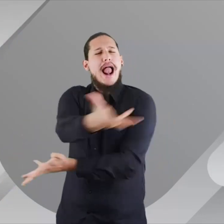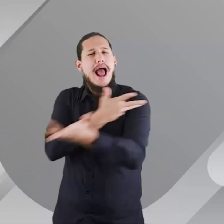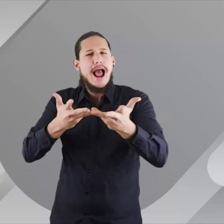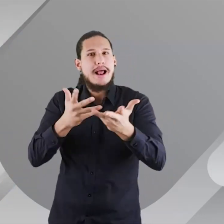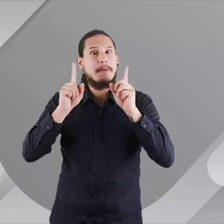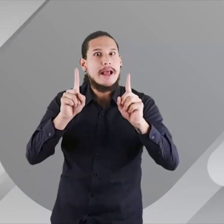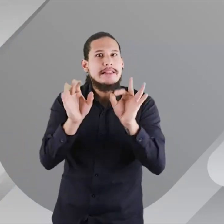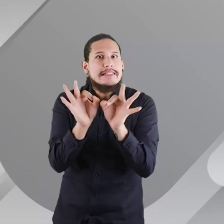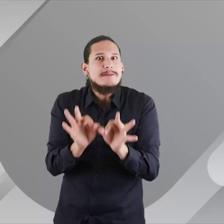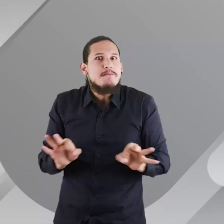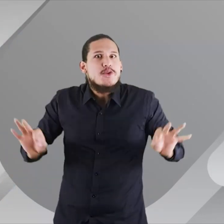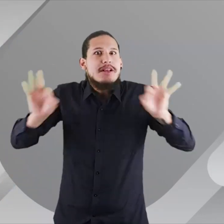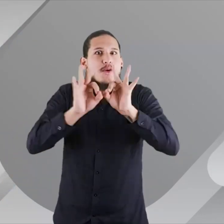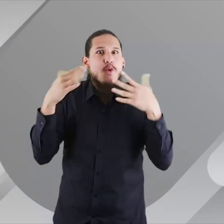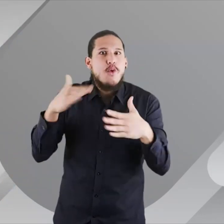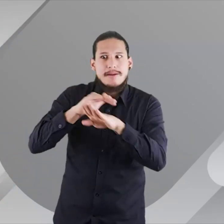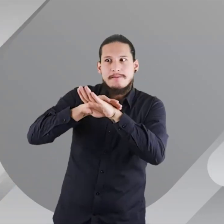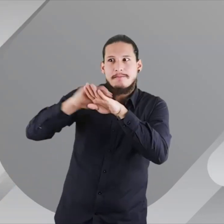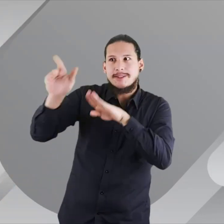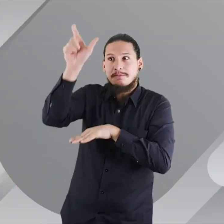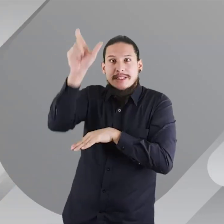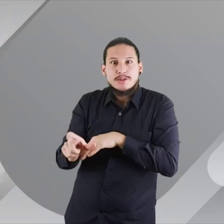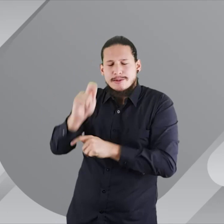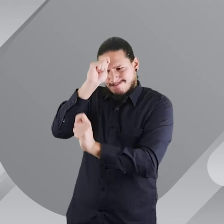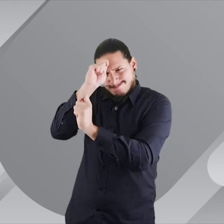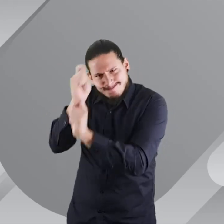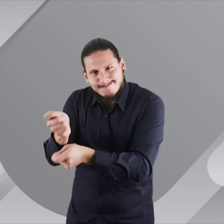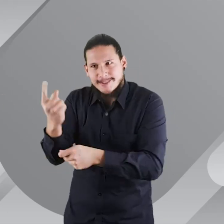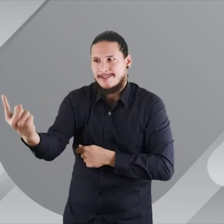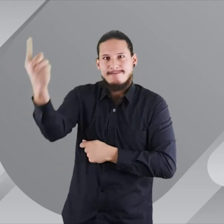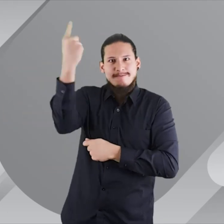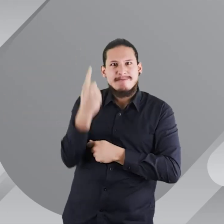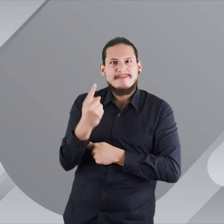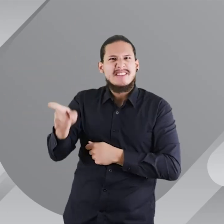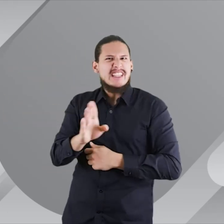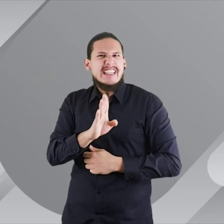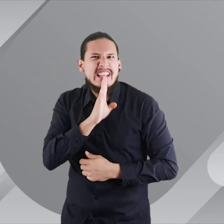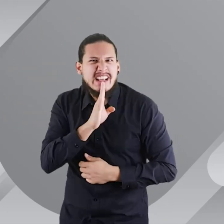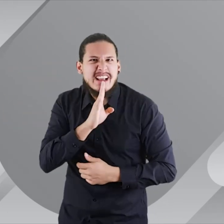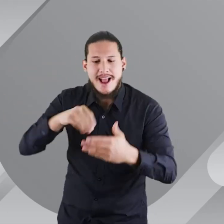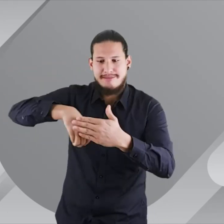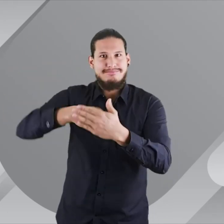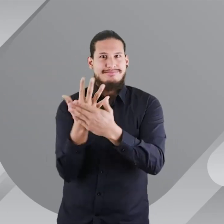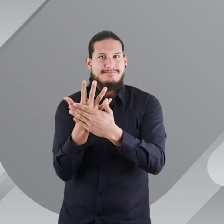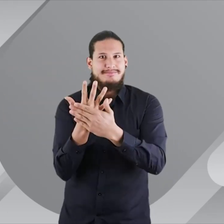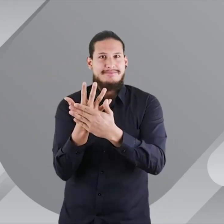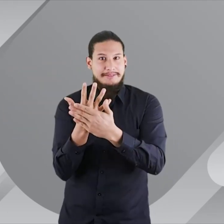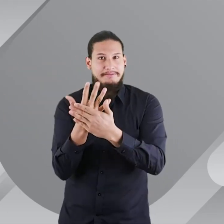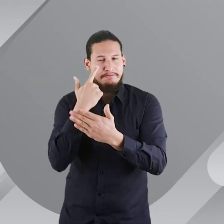la segunda sesión, vamos a responderlas. Pero también tenemos un invitado muy especial. Él es